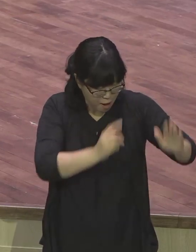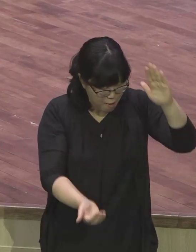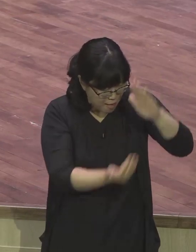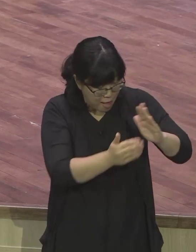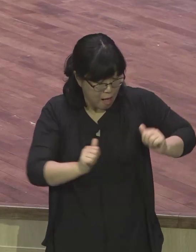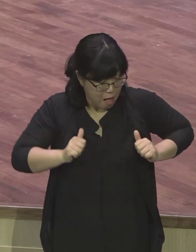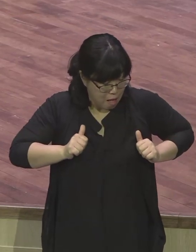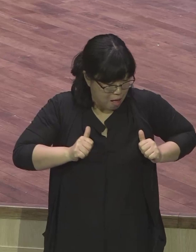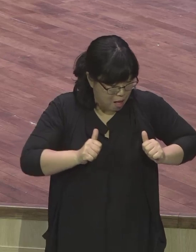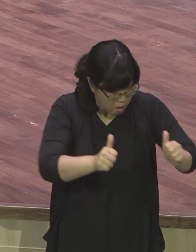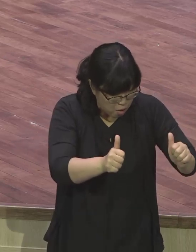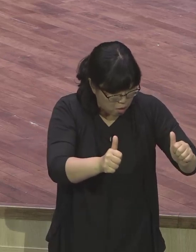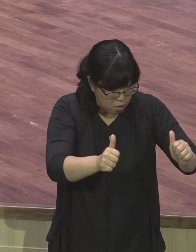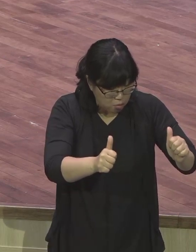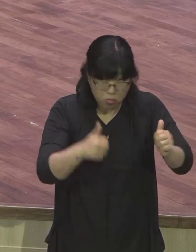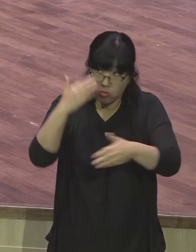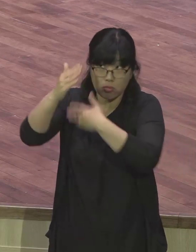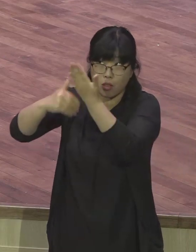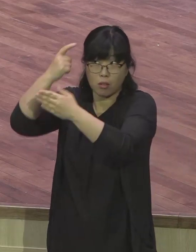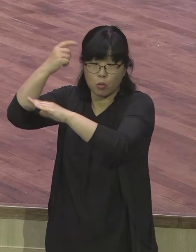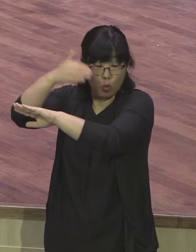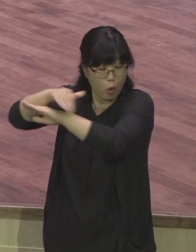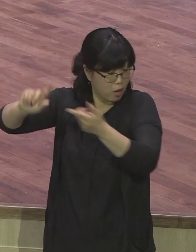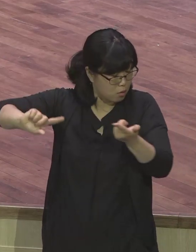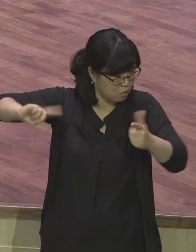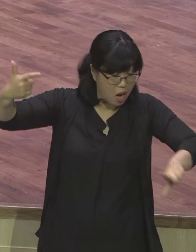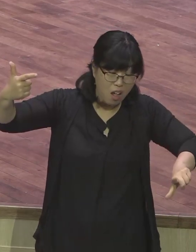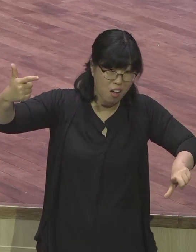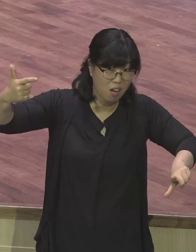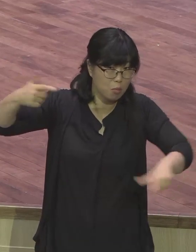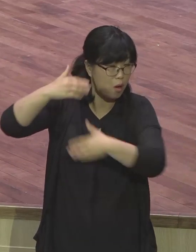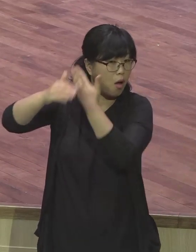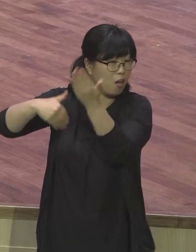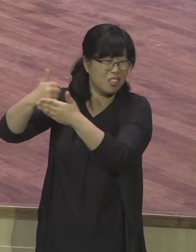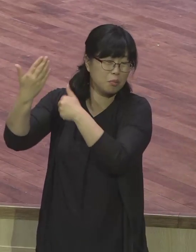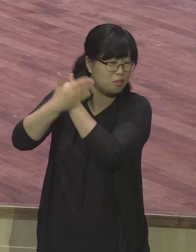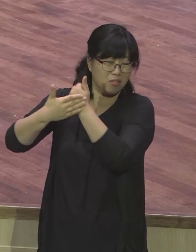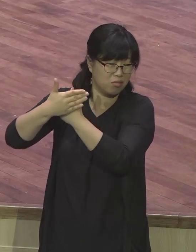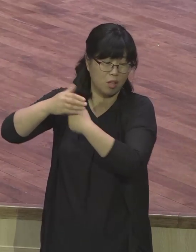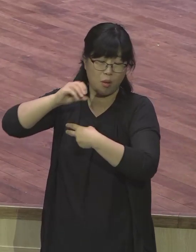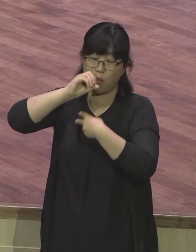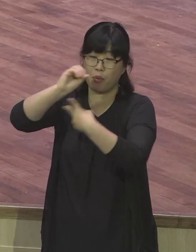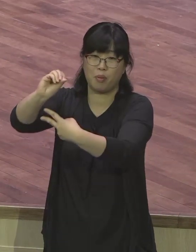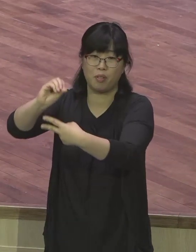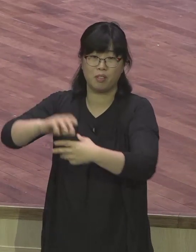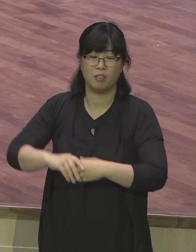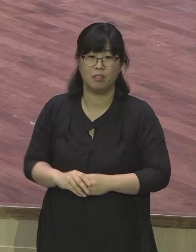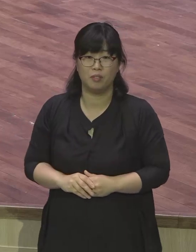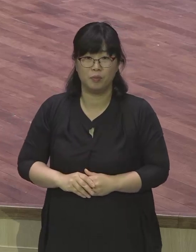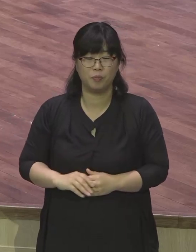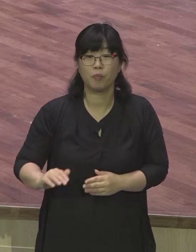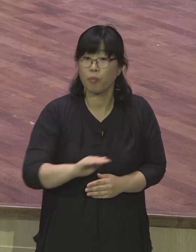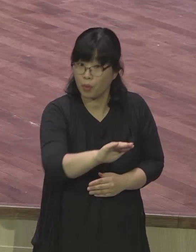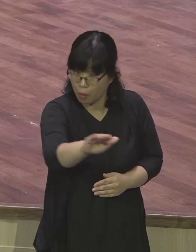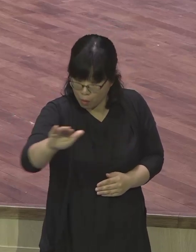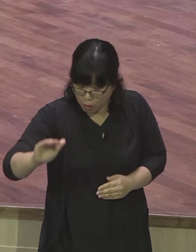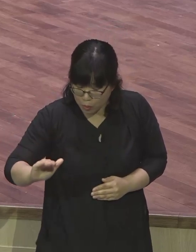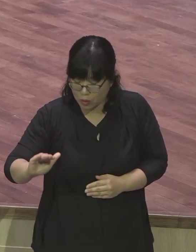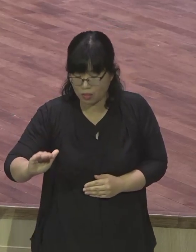역사는 없는 것입니다 그래서 우리가 여름 수련회를 앞두고 또 전도 캠프를 앞두고 그리고 중요한 스케줄을